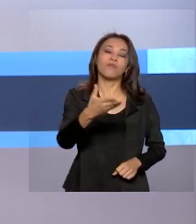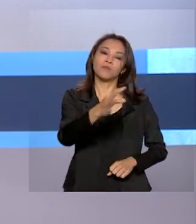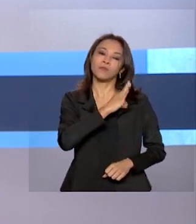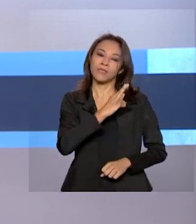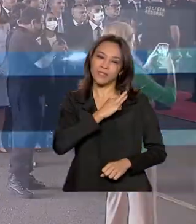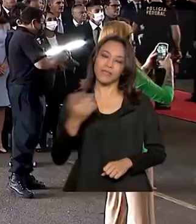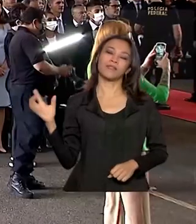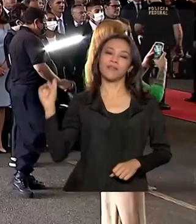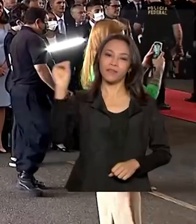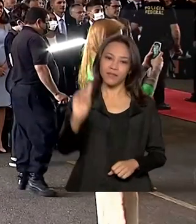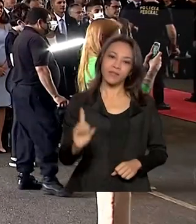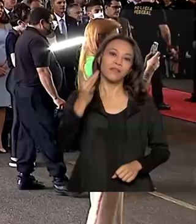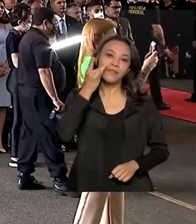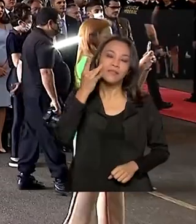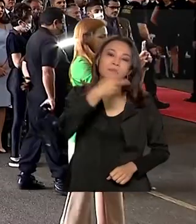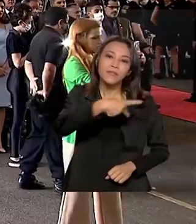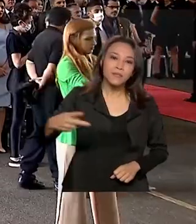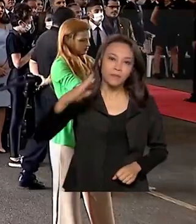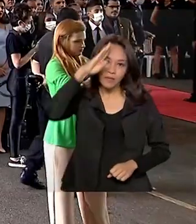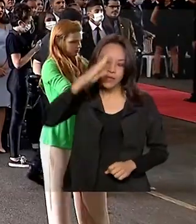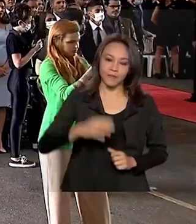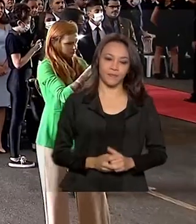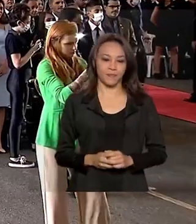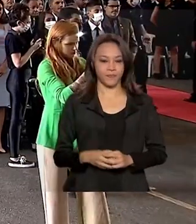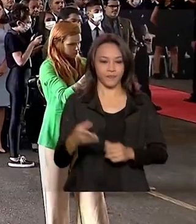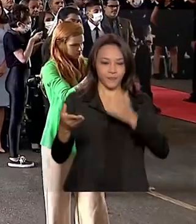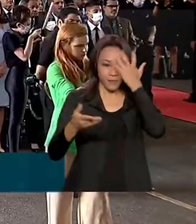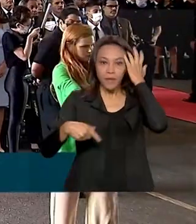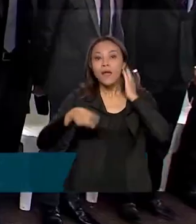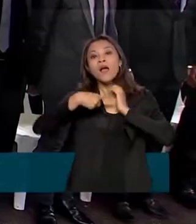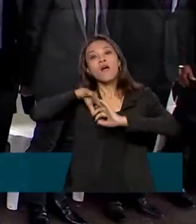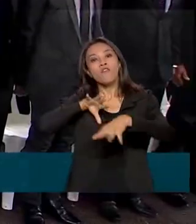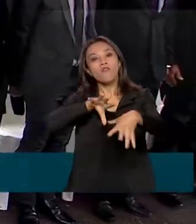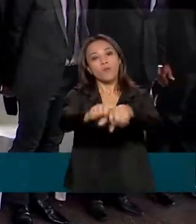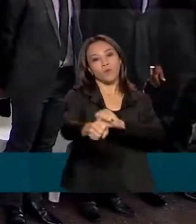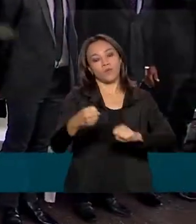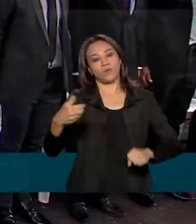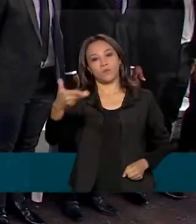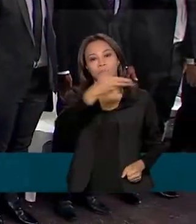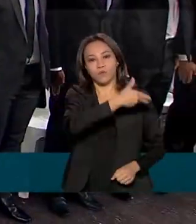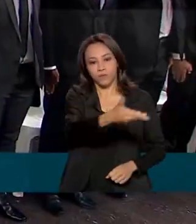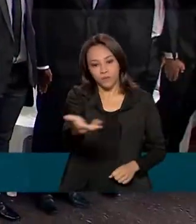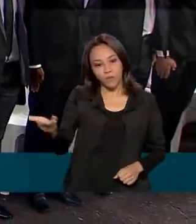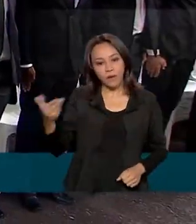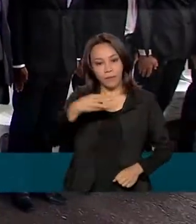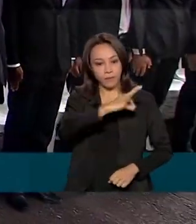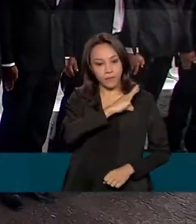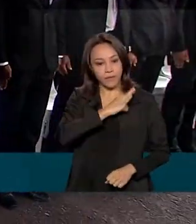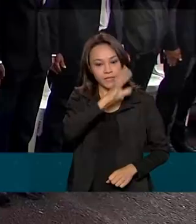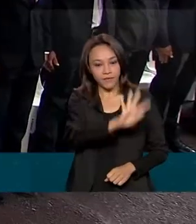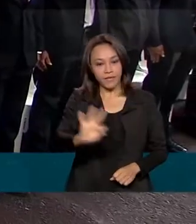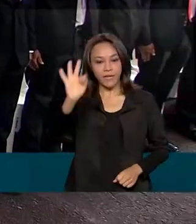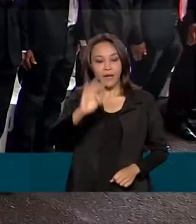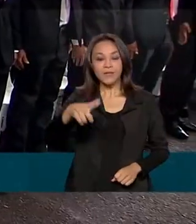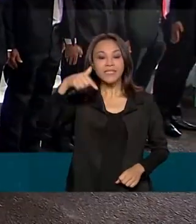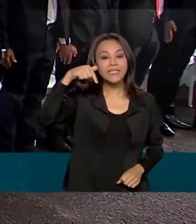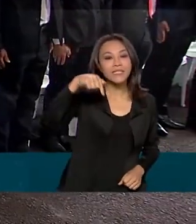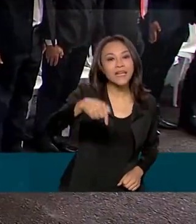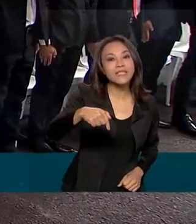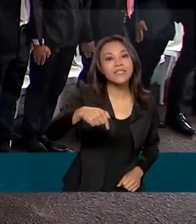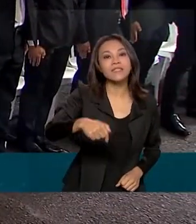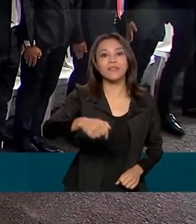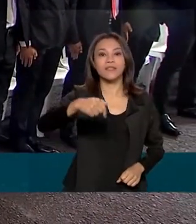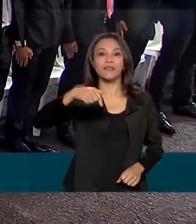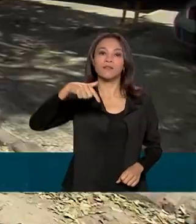Bolsonaro. Com a conclusão do curso de formação, a Polícia Federal ganhou 674